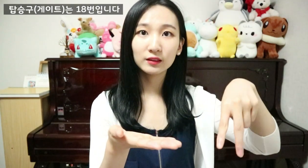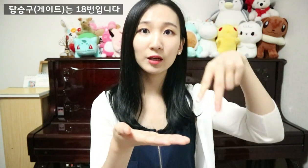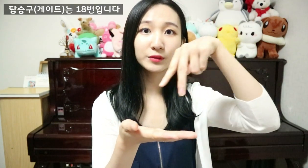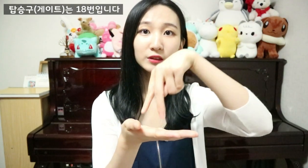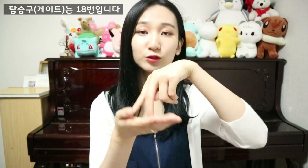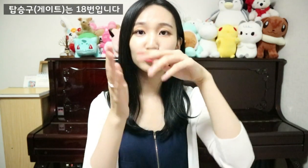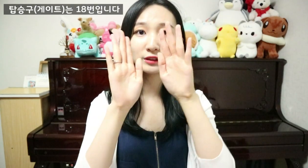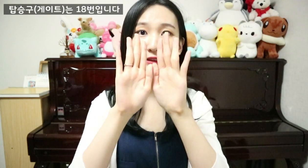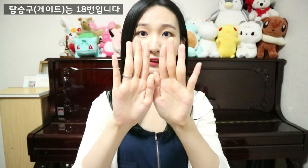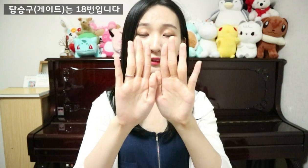탑승구는